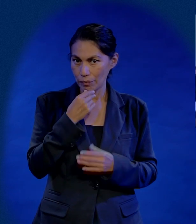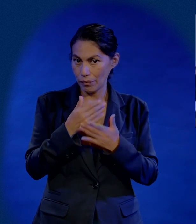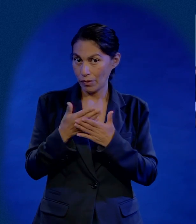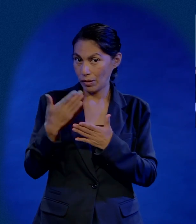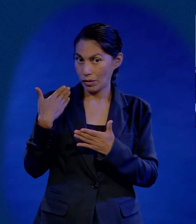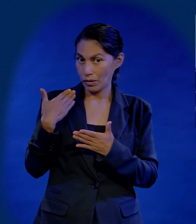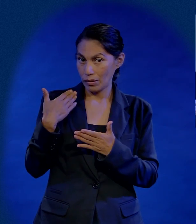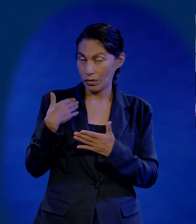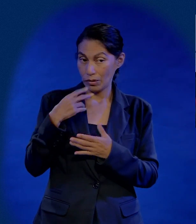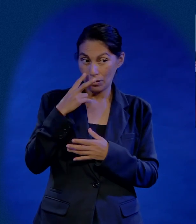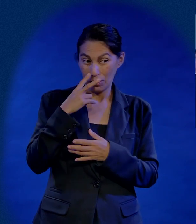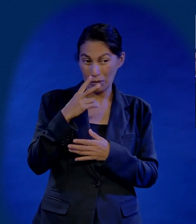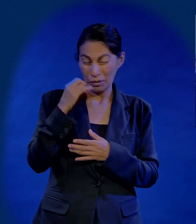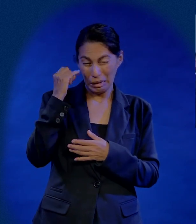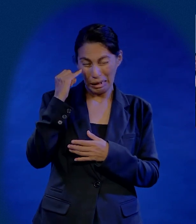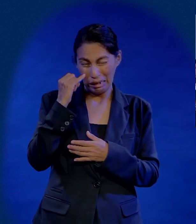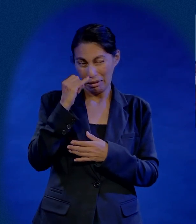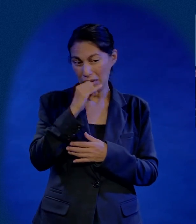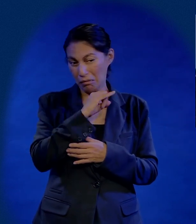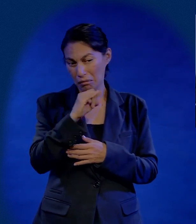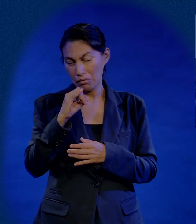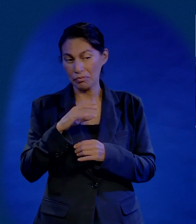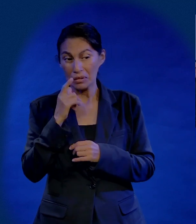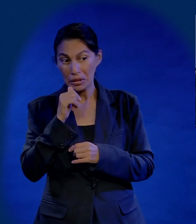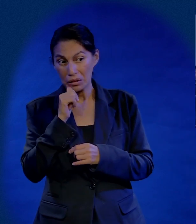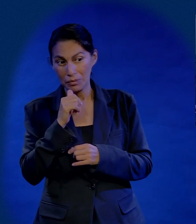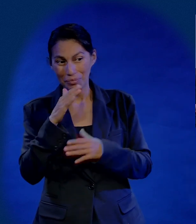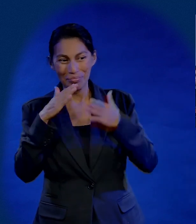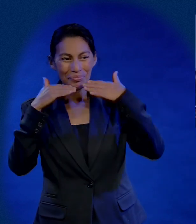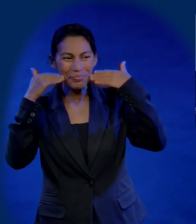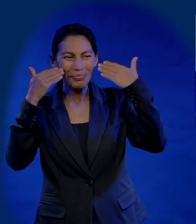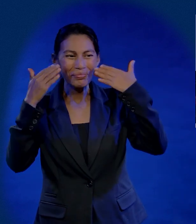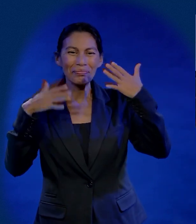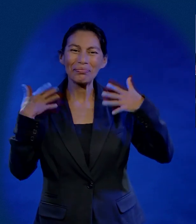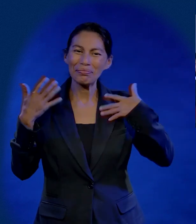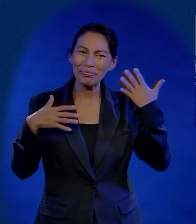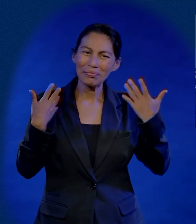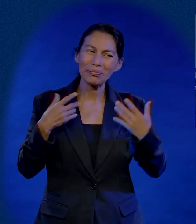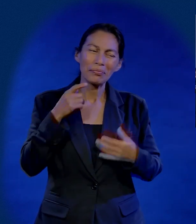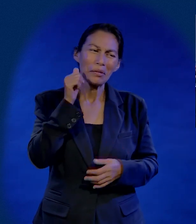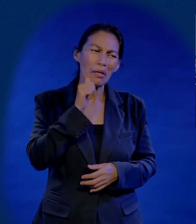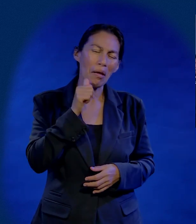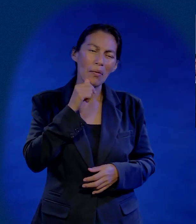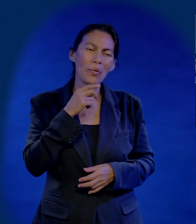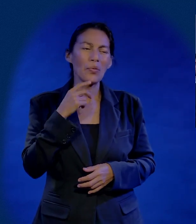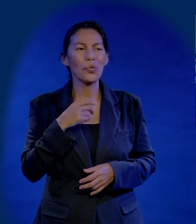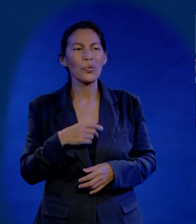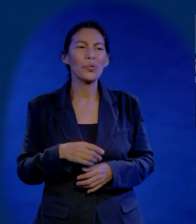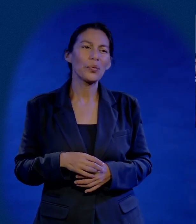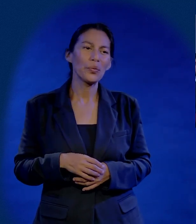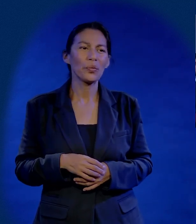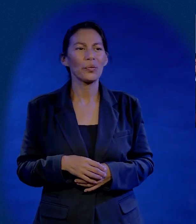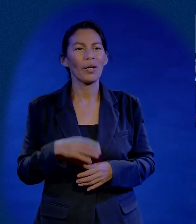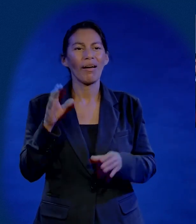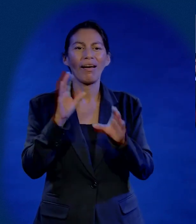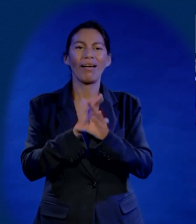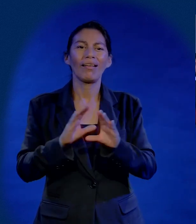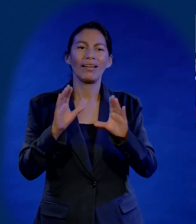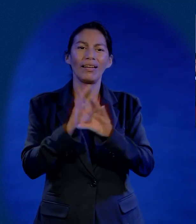Con un hombre al que hasta ese entonces yo solamente había visto de lejos. Siempre lo veía sonriendo,